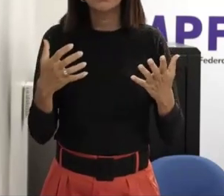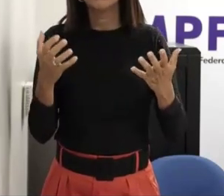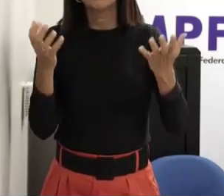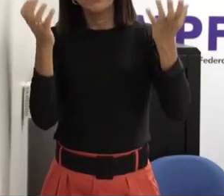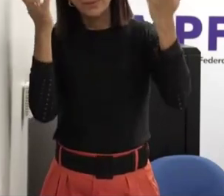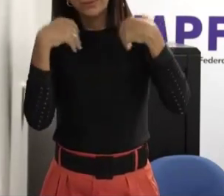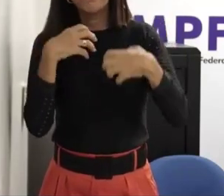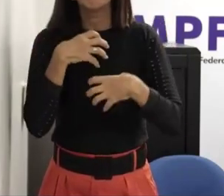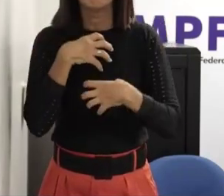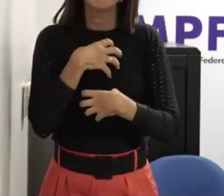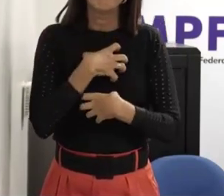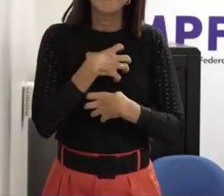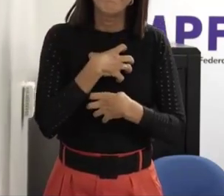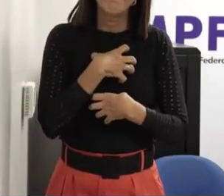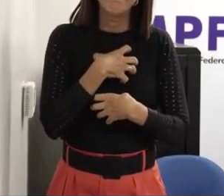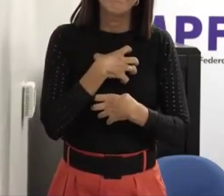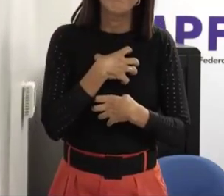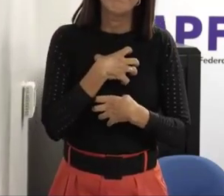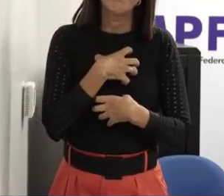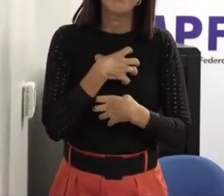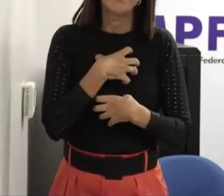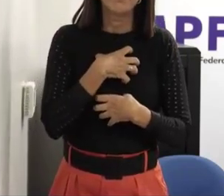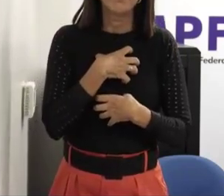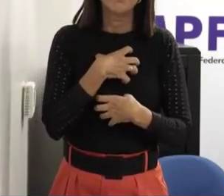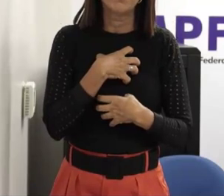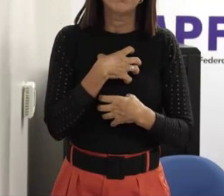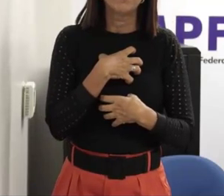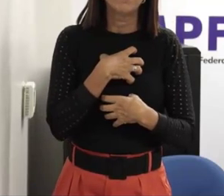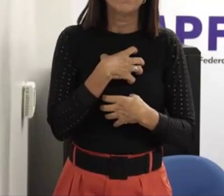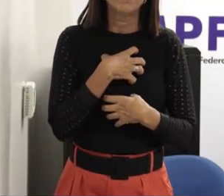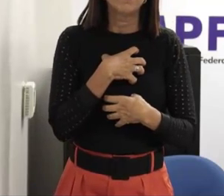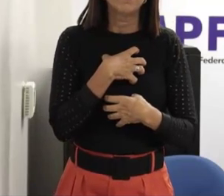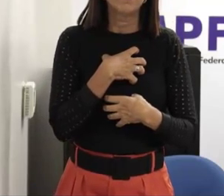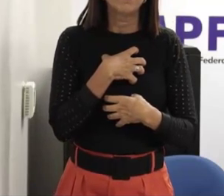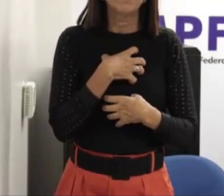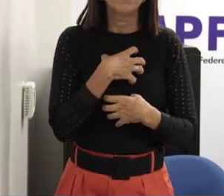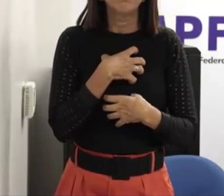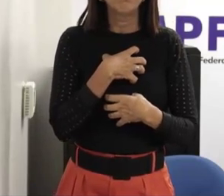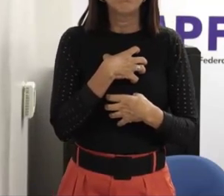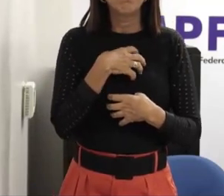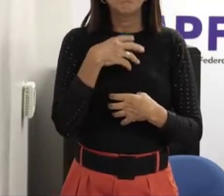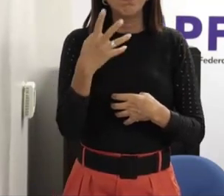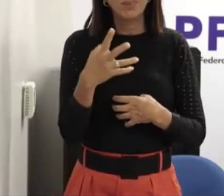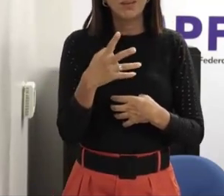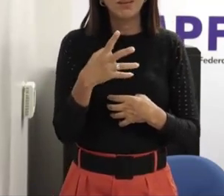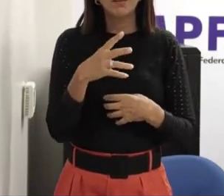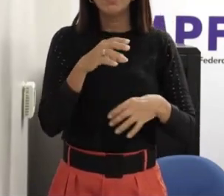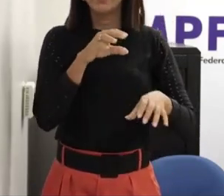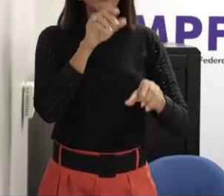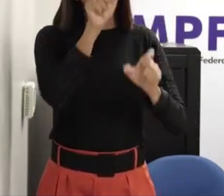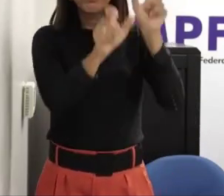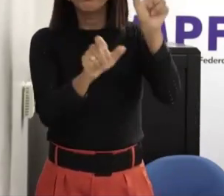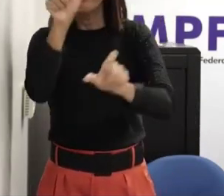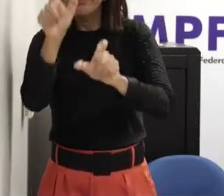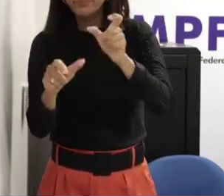um um panorama assim é meio estereotipado talvez pra cada um